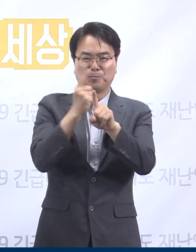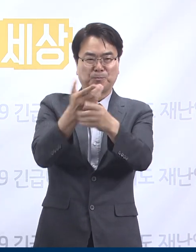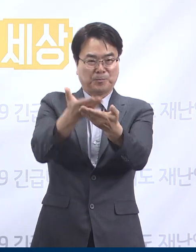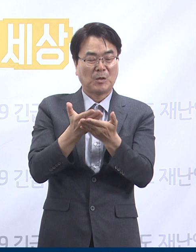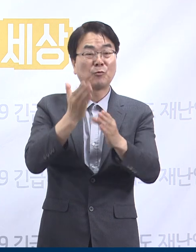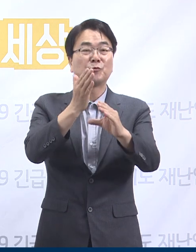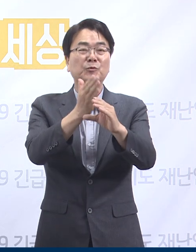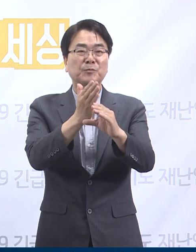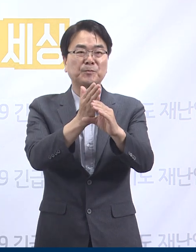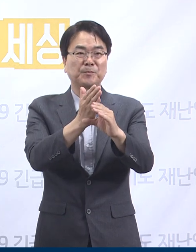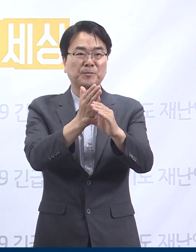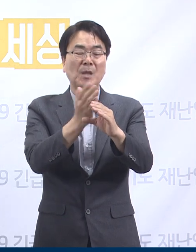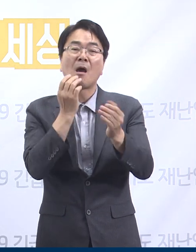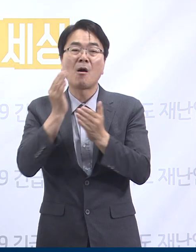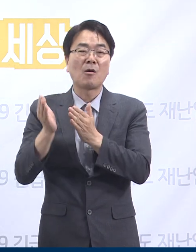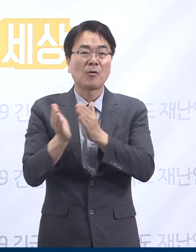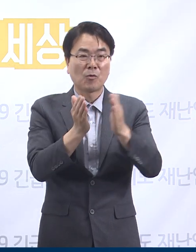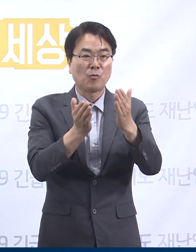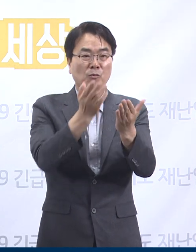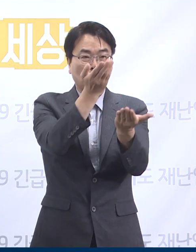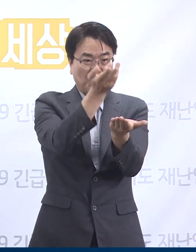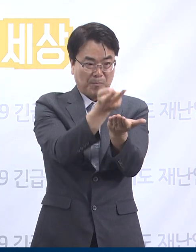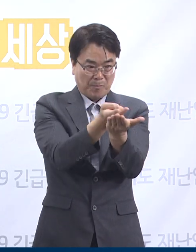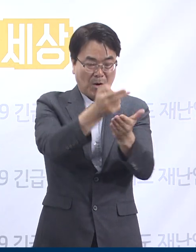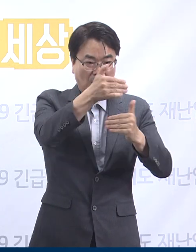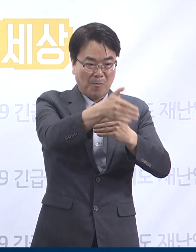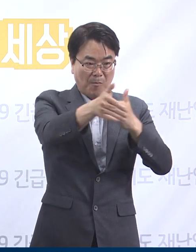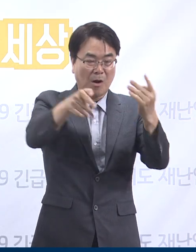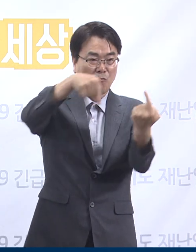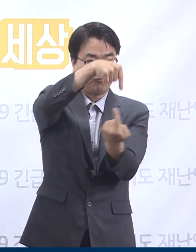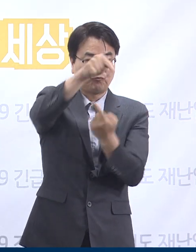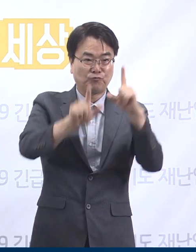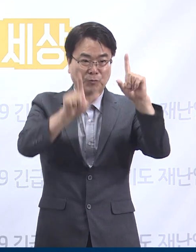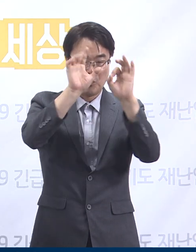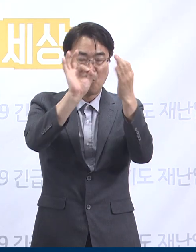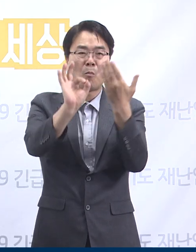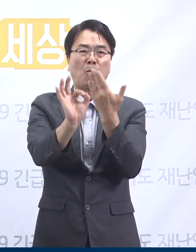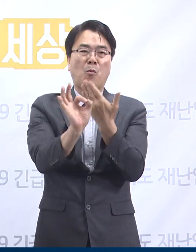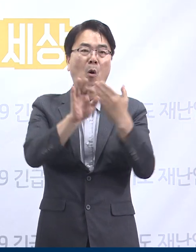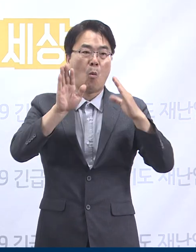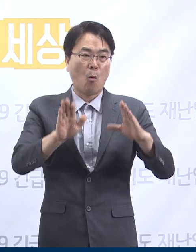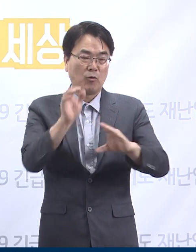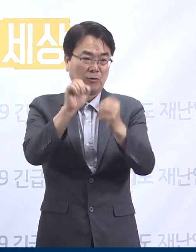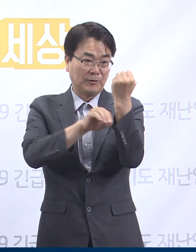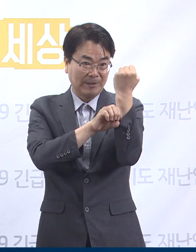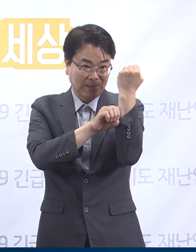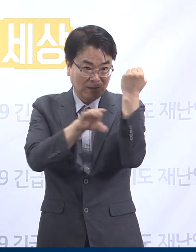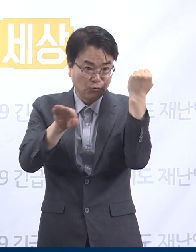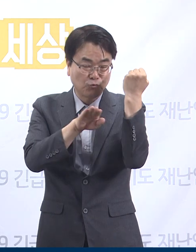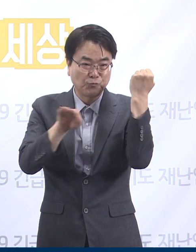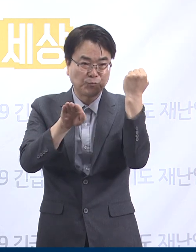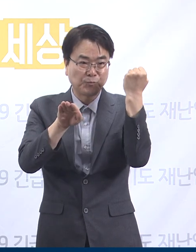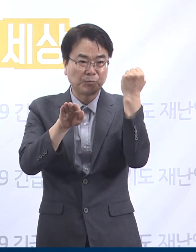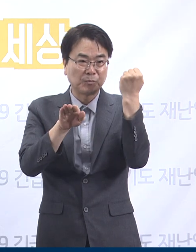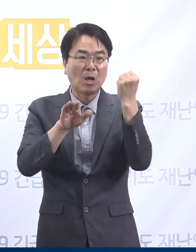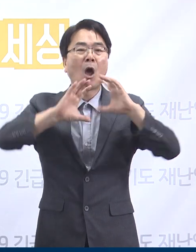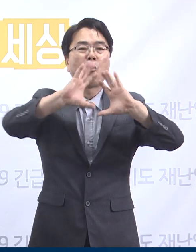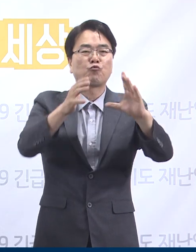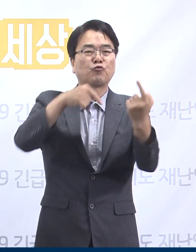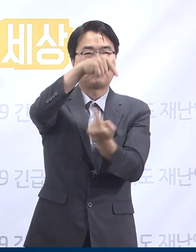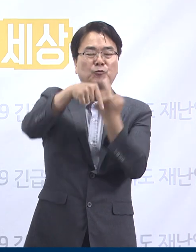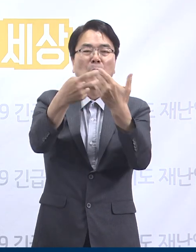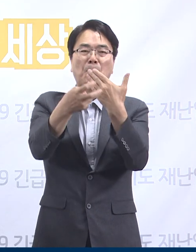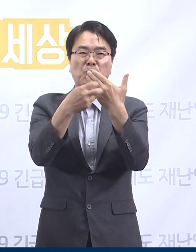다음은 경기도 병상 운영 현황입니다. 6월 15일 0시 기준 경기도는 국가지정입원치료병상